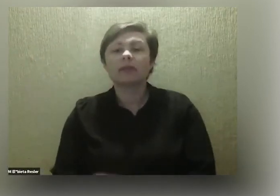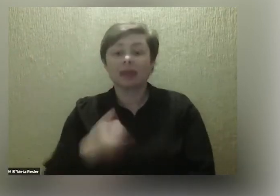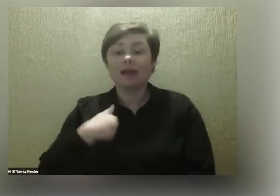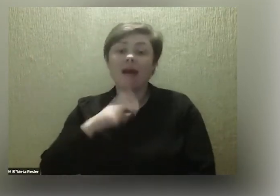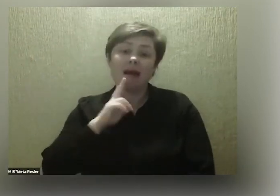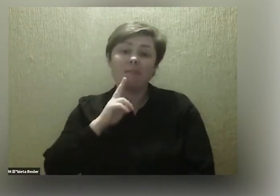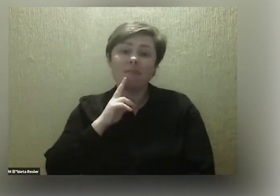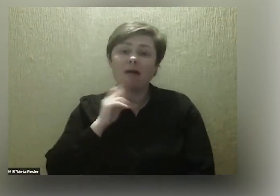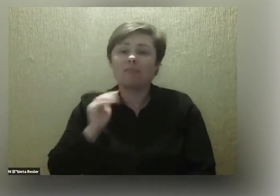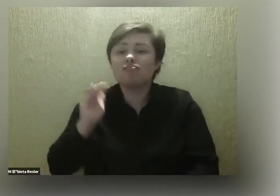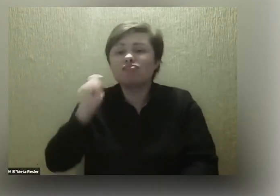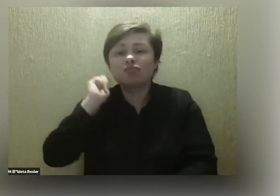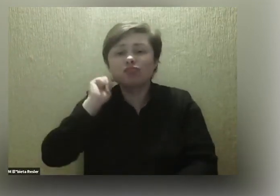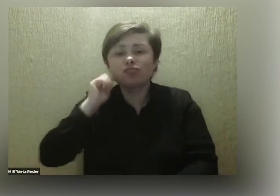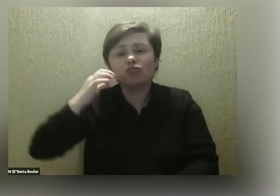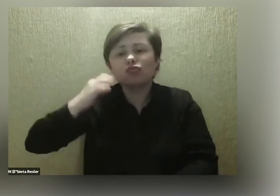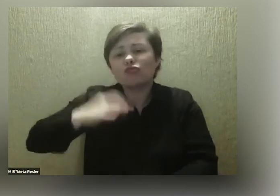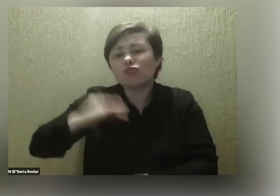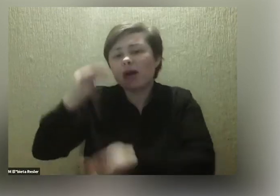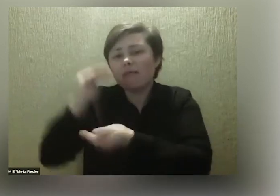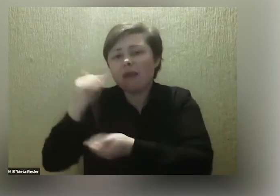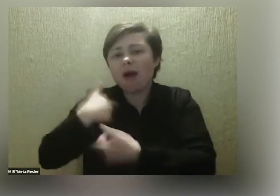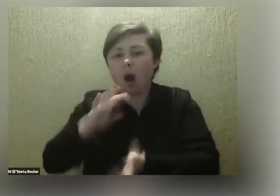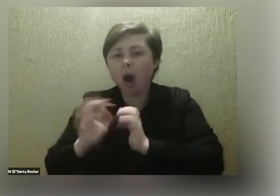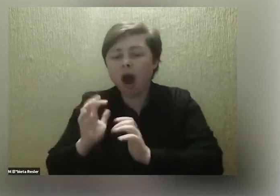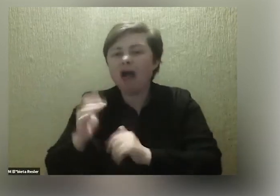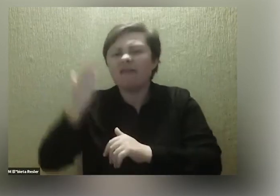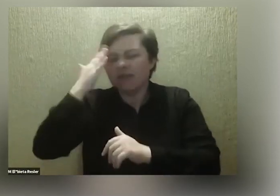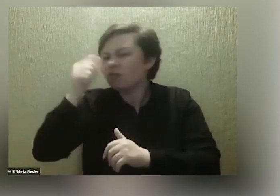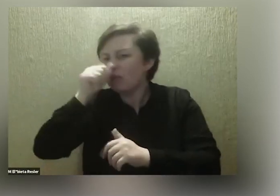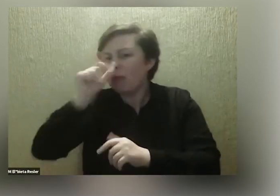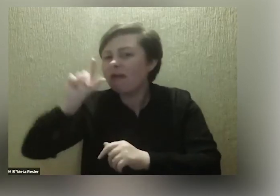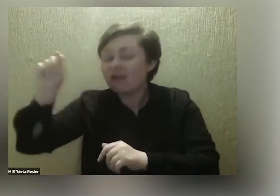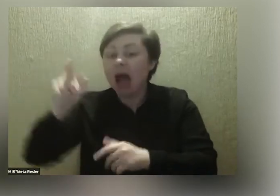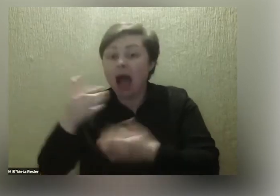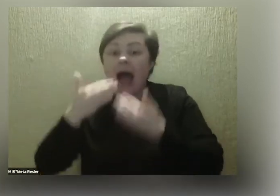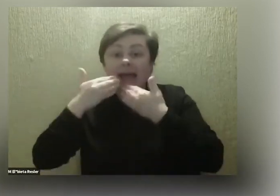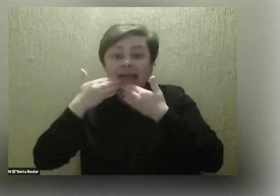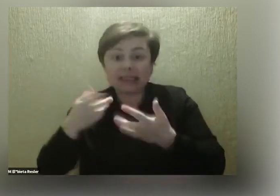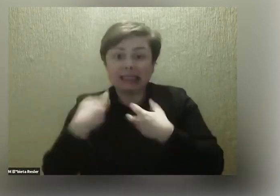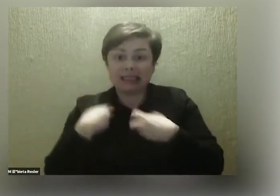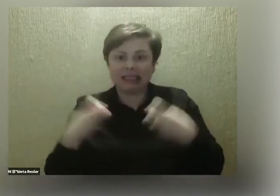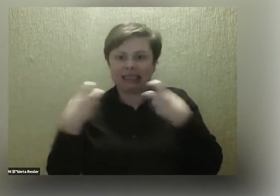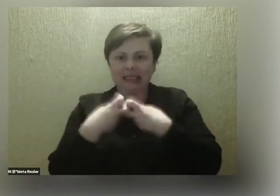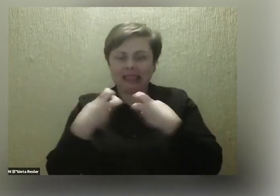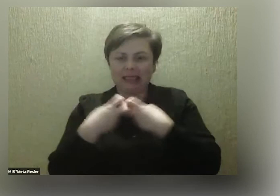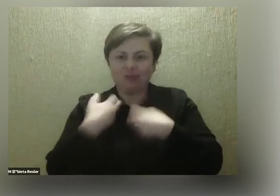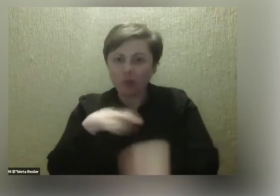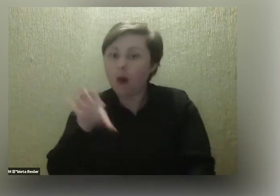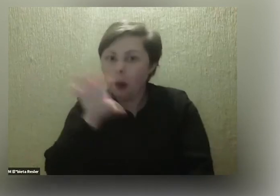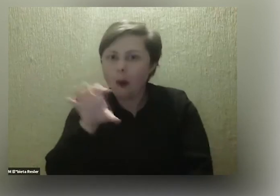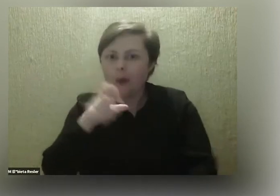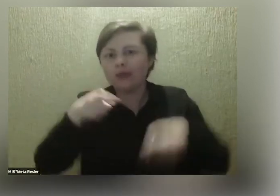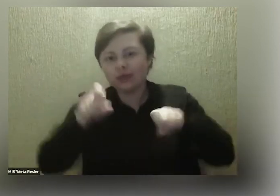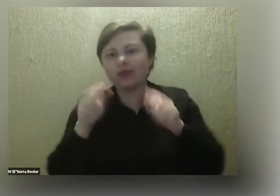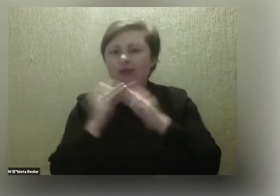małej córeczki, malutkiej też nie mogłabym być na wielu spotkaniach, a w ten sposób właśnie dzięki internetowi